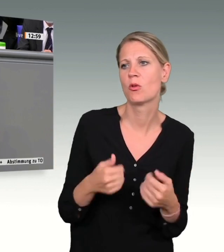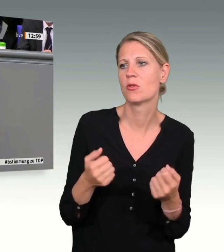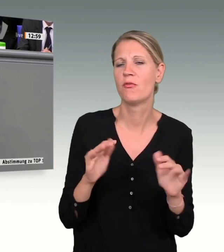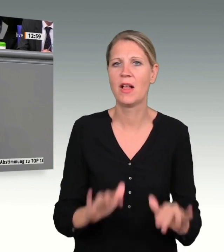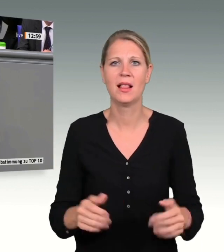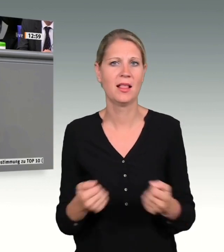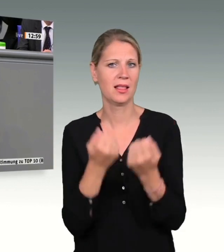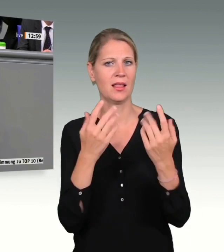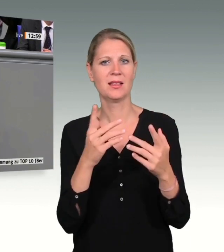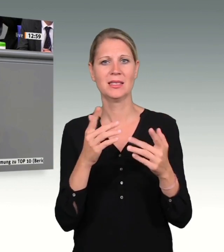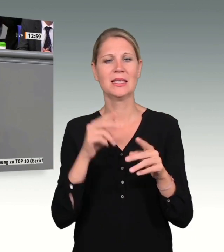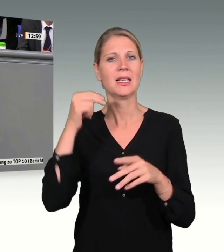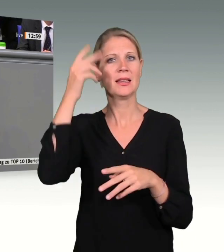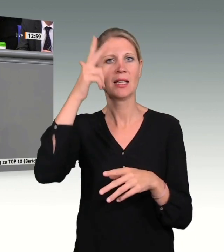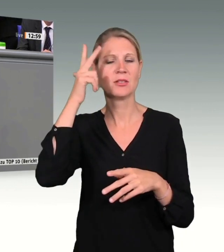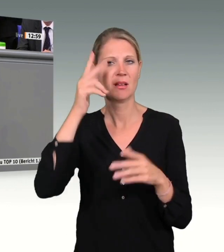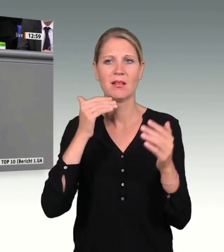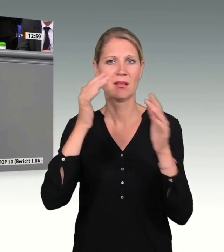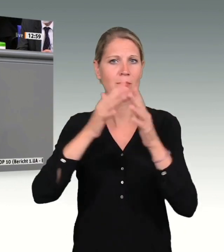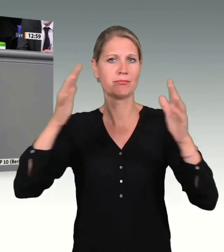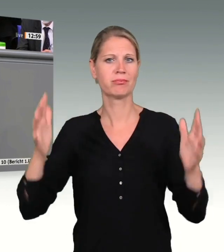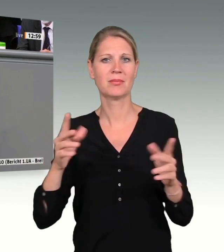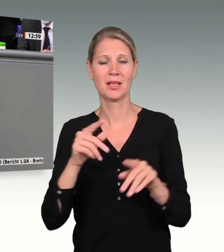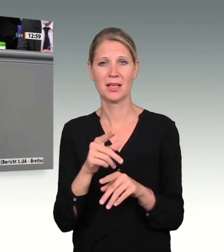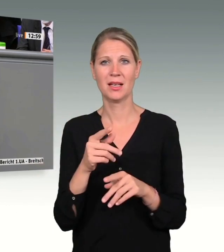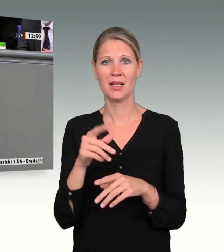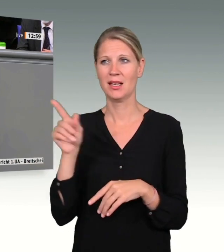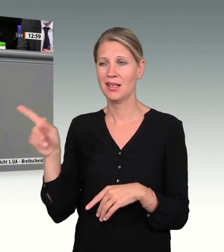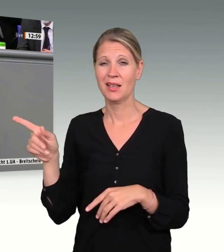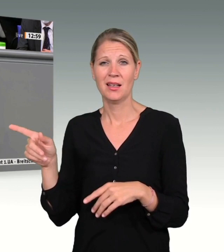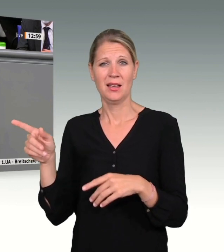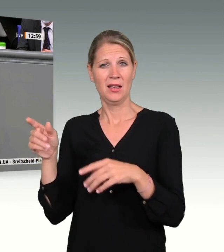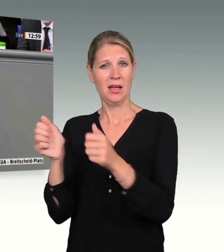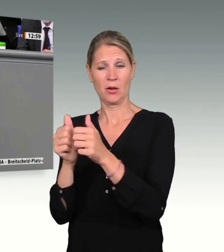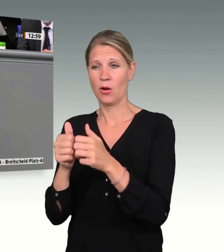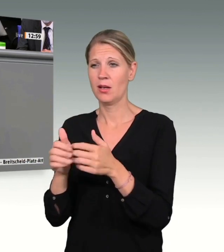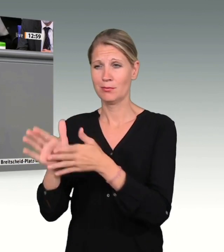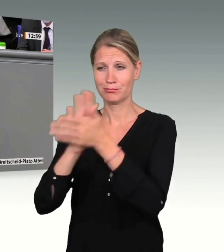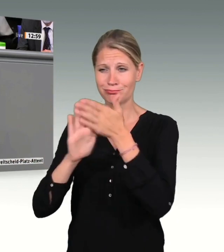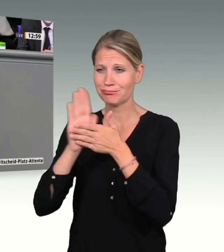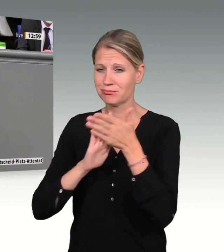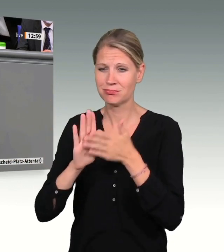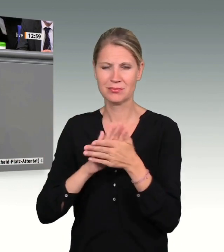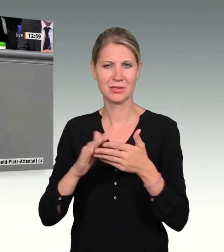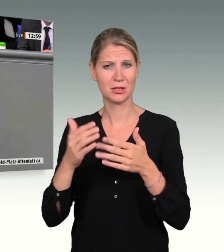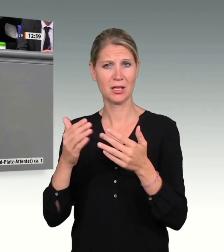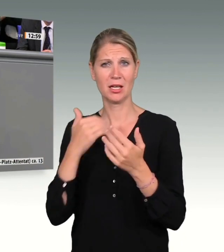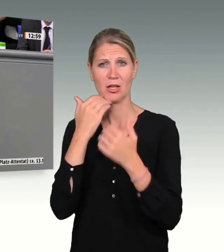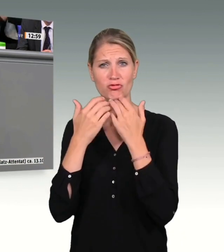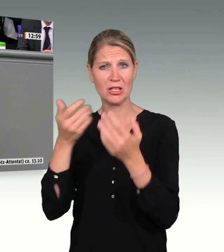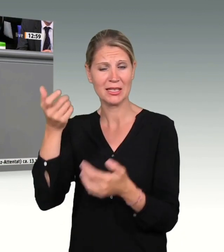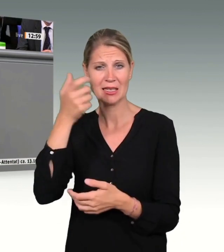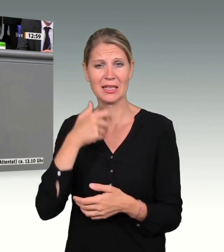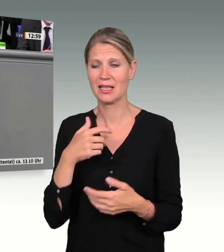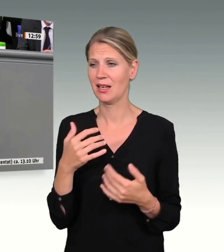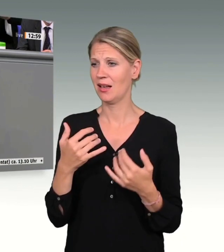den Hinterbliebenen des Anschlags herzzerreißende und tief verstörende Geschichten gehört, wie sie teilweise den Umgang des deutschen